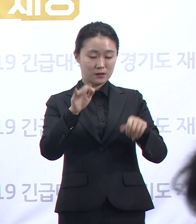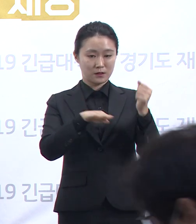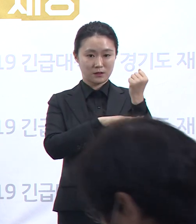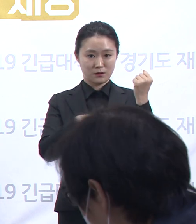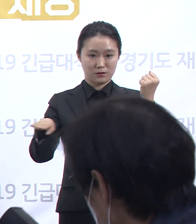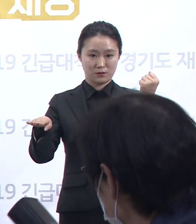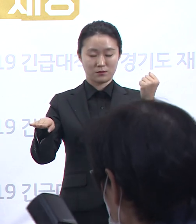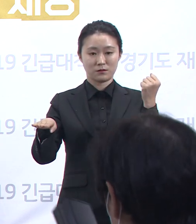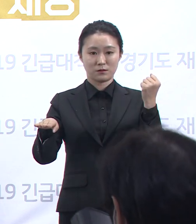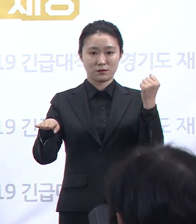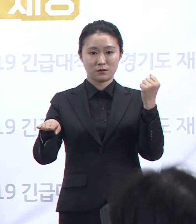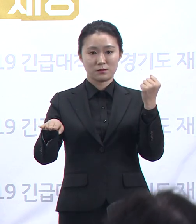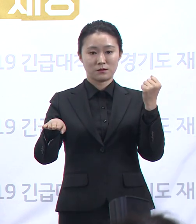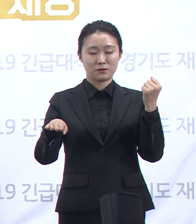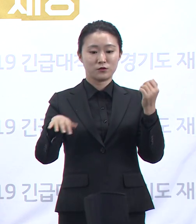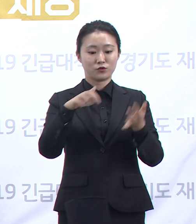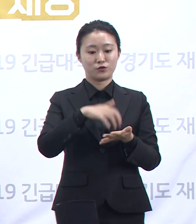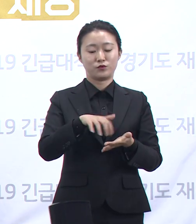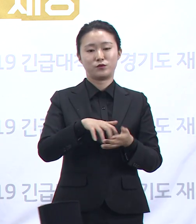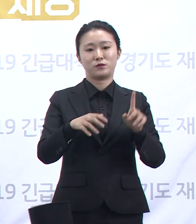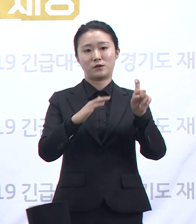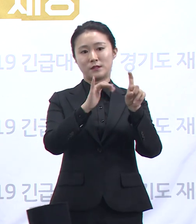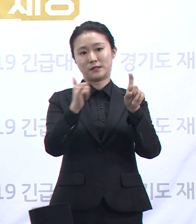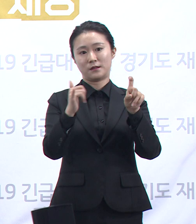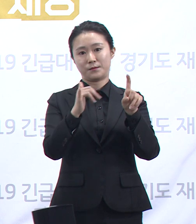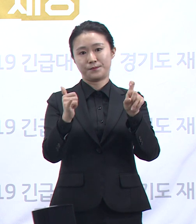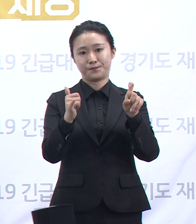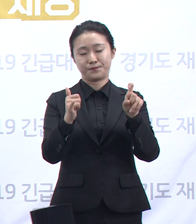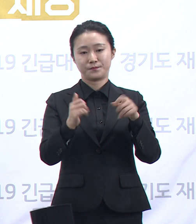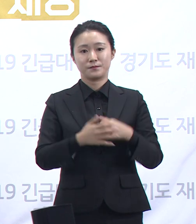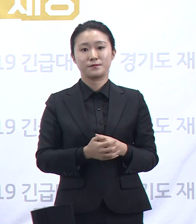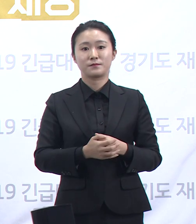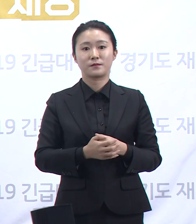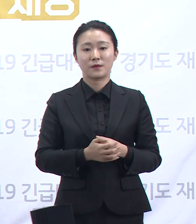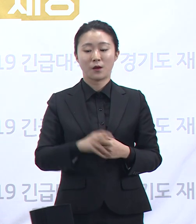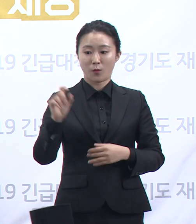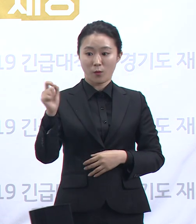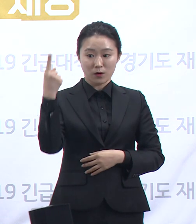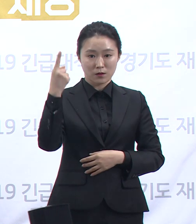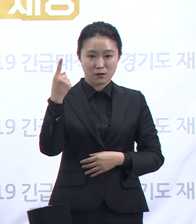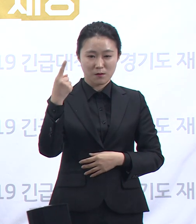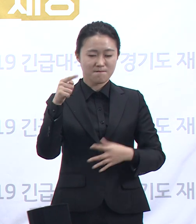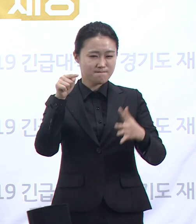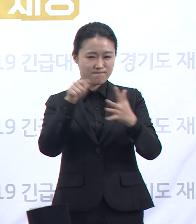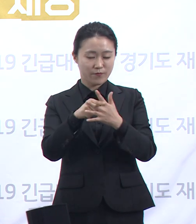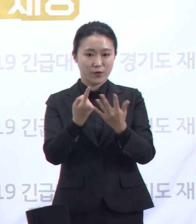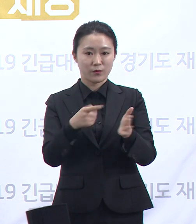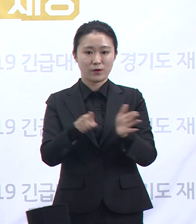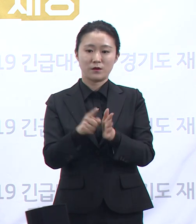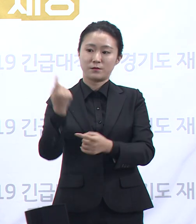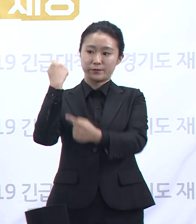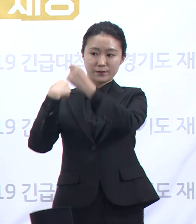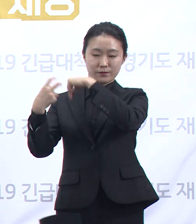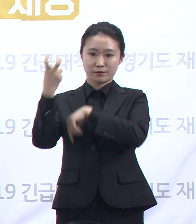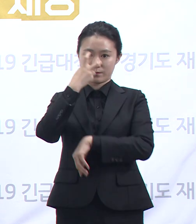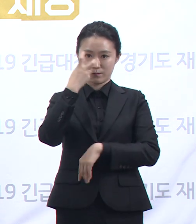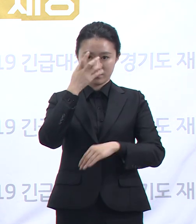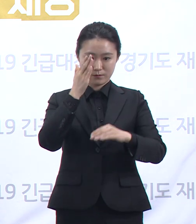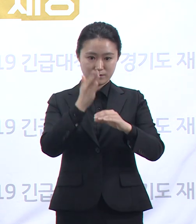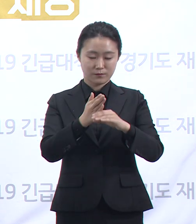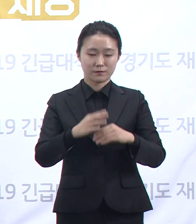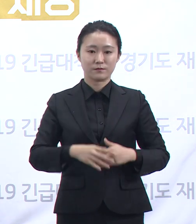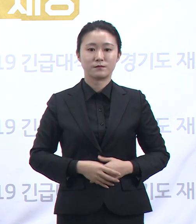늘어났습니다. 정확한 확진 경로 파악을 위하여 역학주사 중입니다. 다음은 경기도 병상 운영